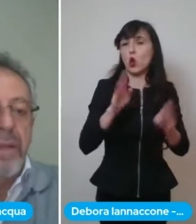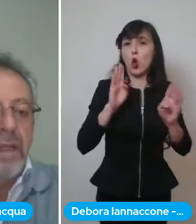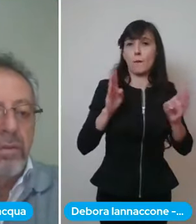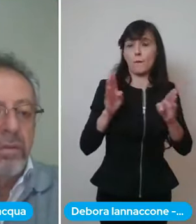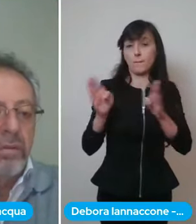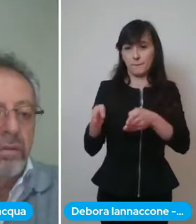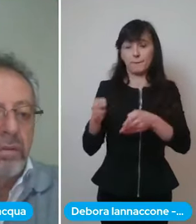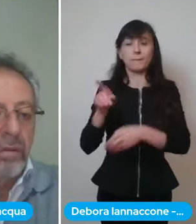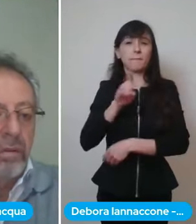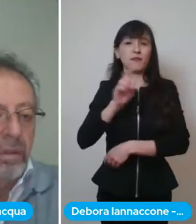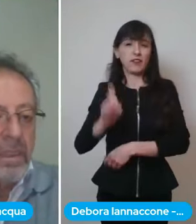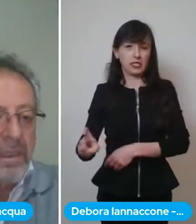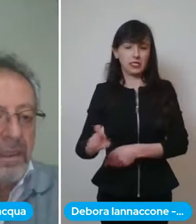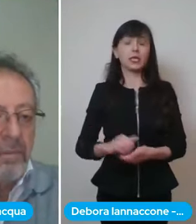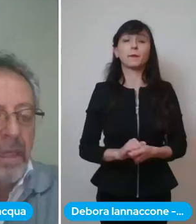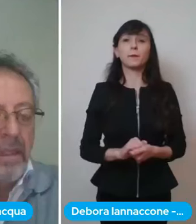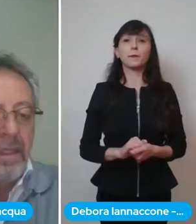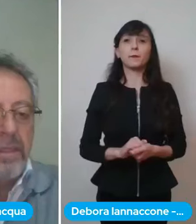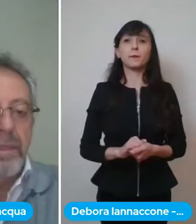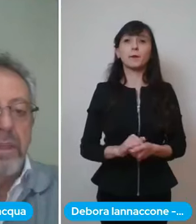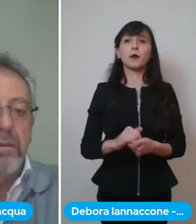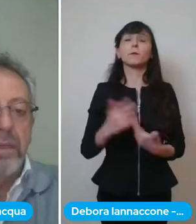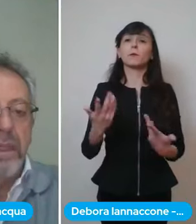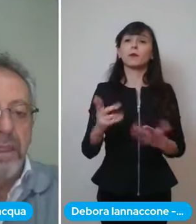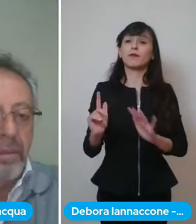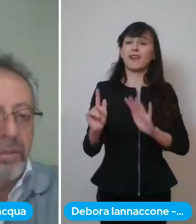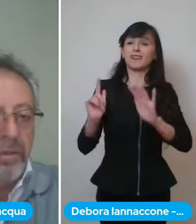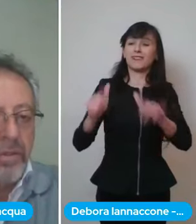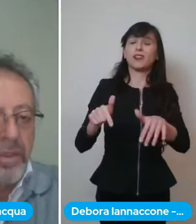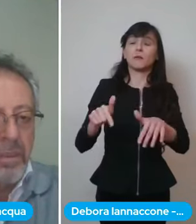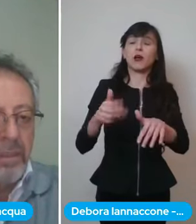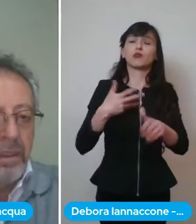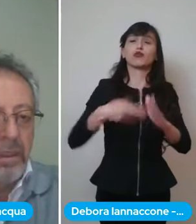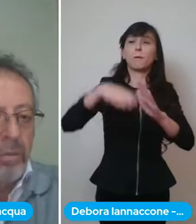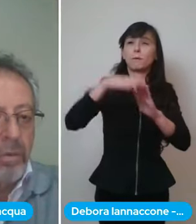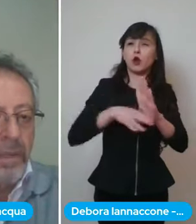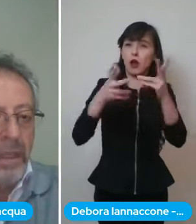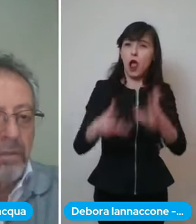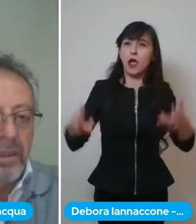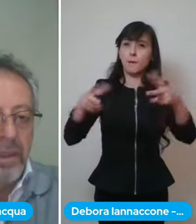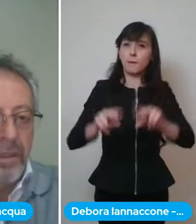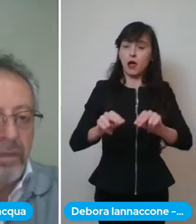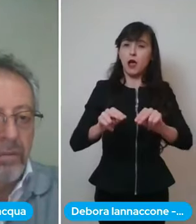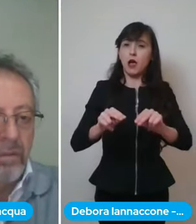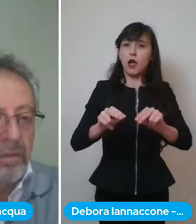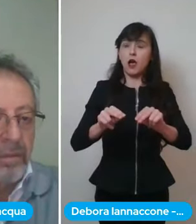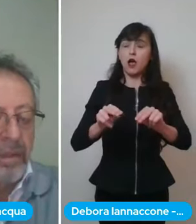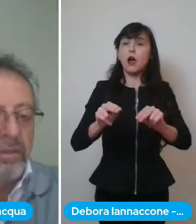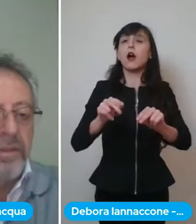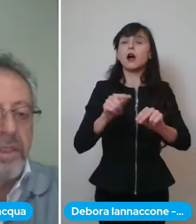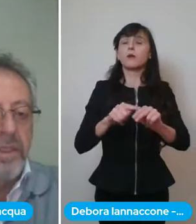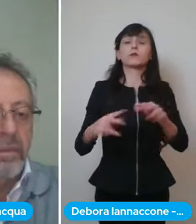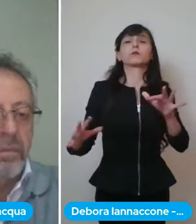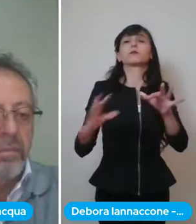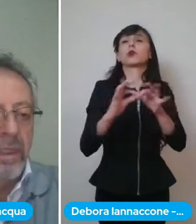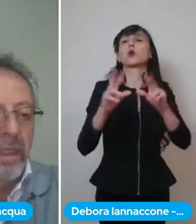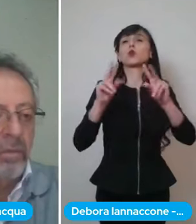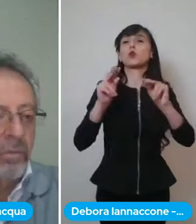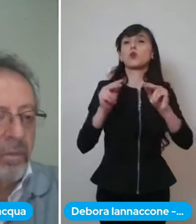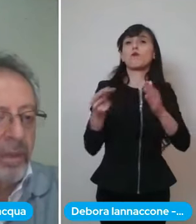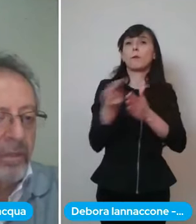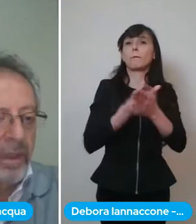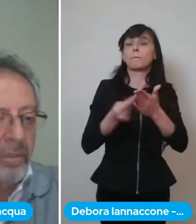riprogrammato la settimana rispetto anche proprio oggi rispetto al nuovo piano terapeutico, sapete oggi è stato